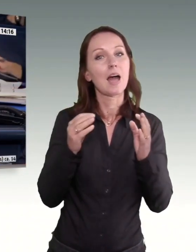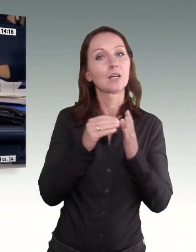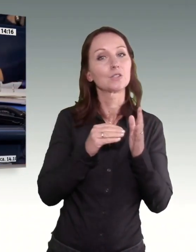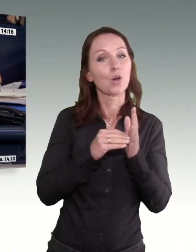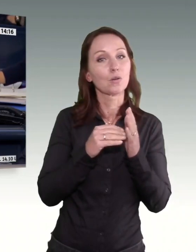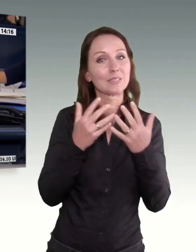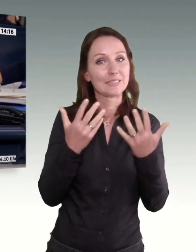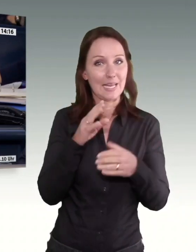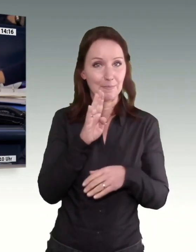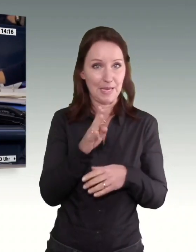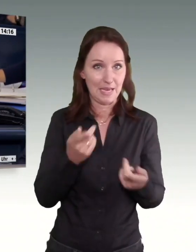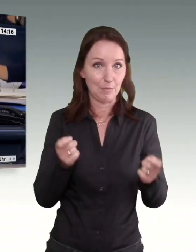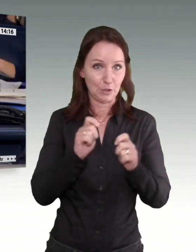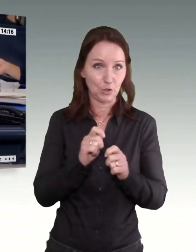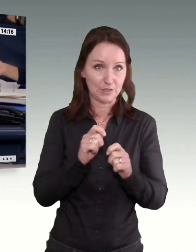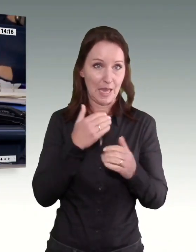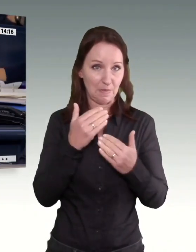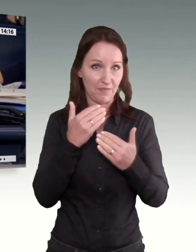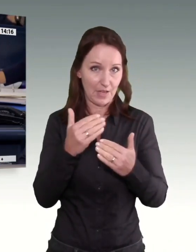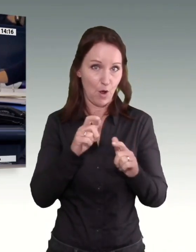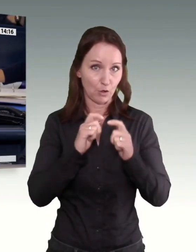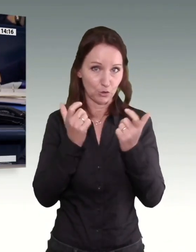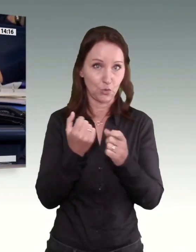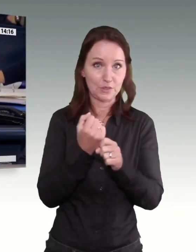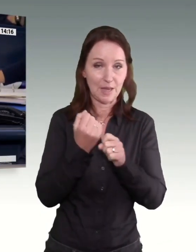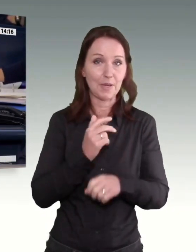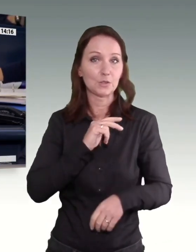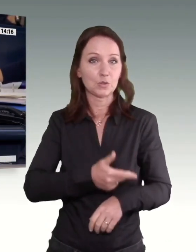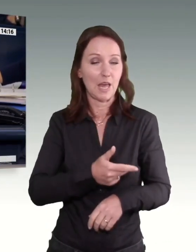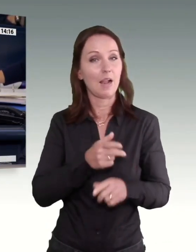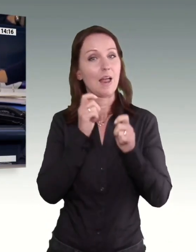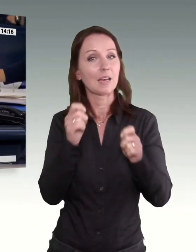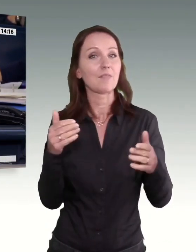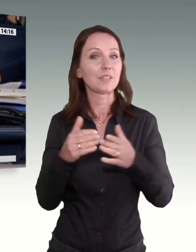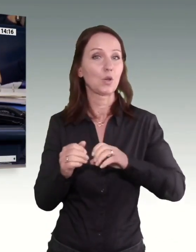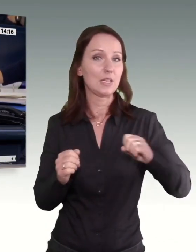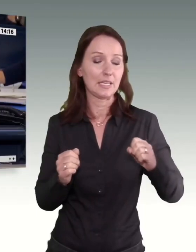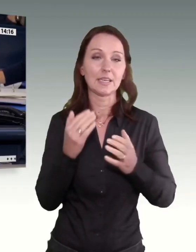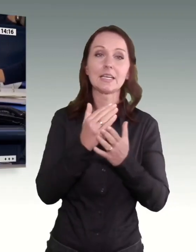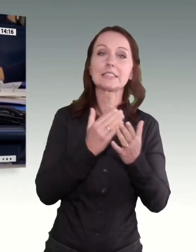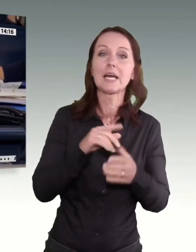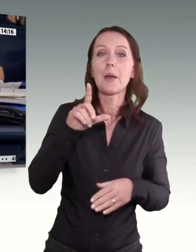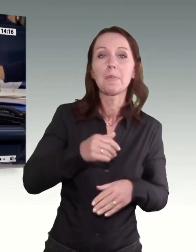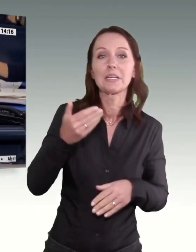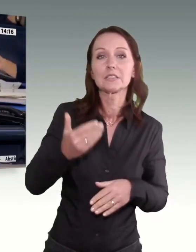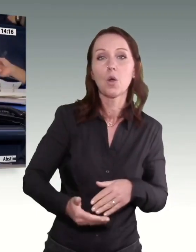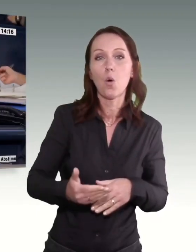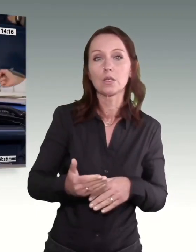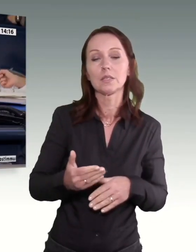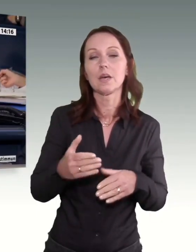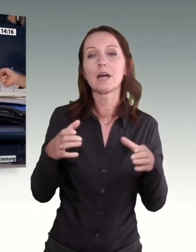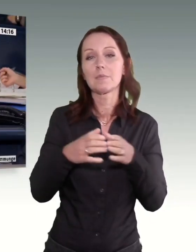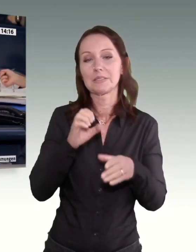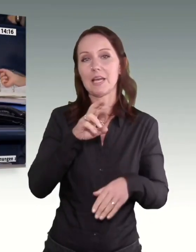seiner Beschlussempfehlung auf Drucksache 19 7670 den Antrag der Fraktion Die Linke auf